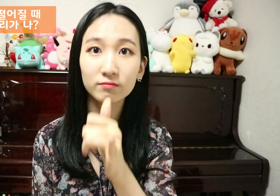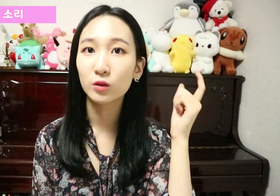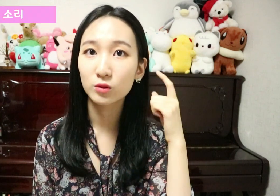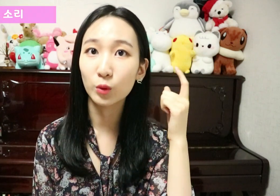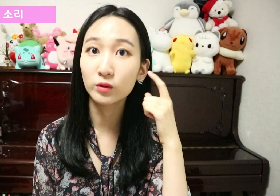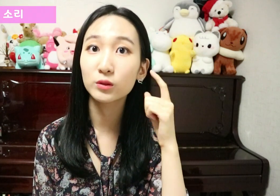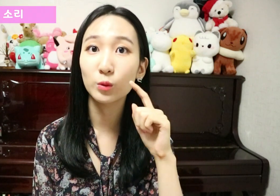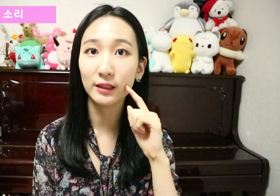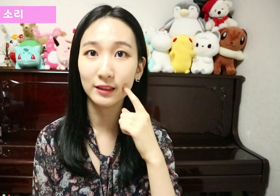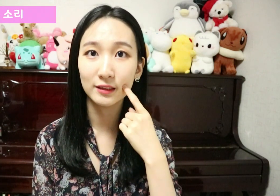좋은 소리